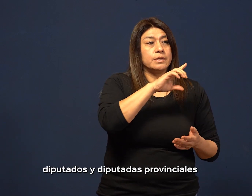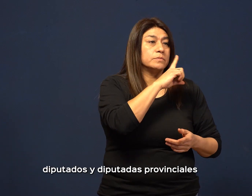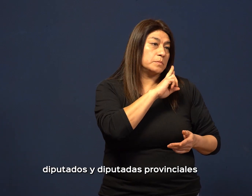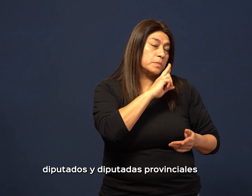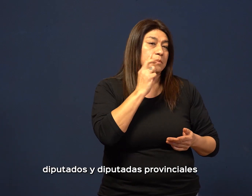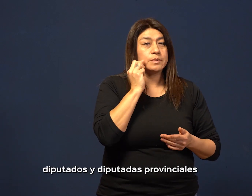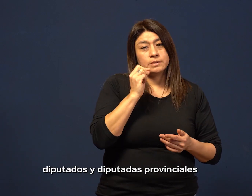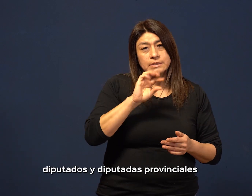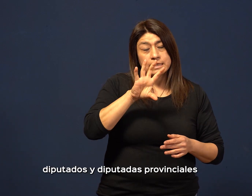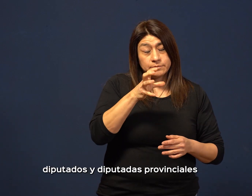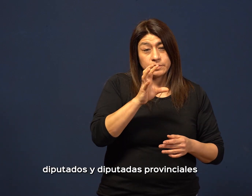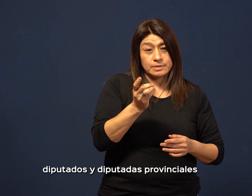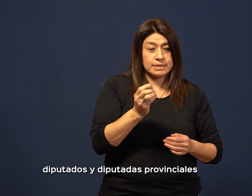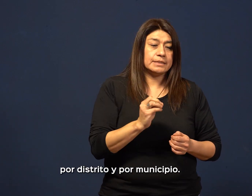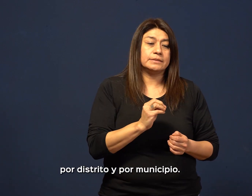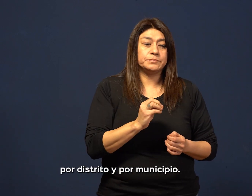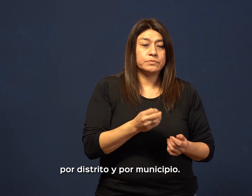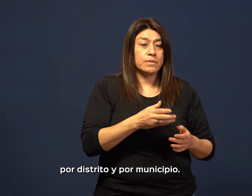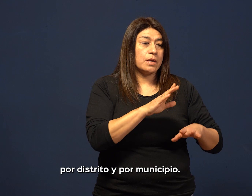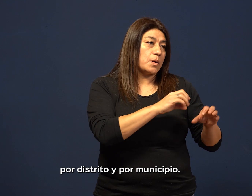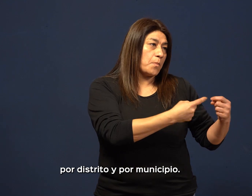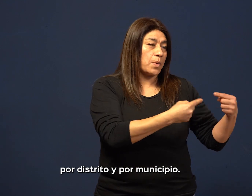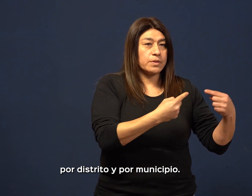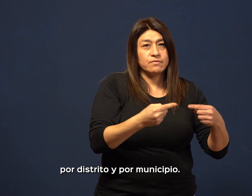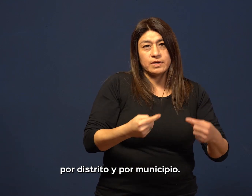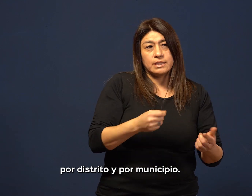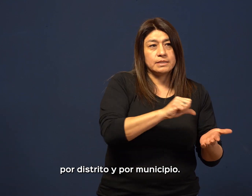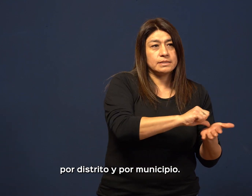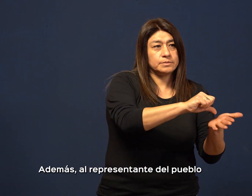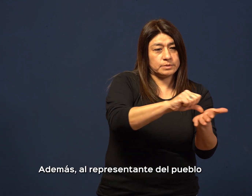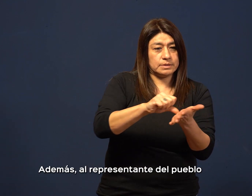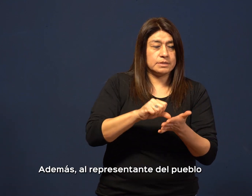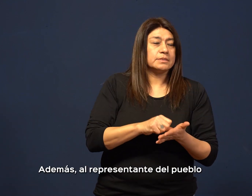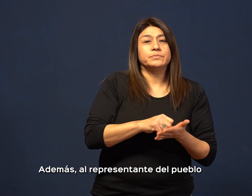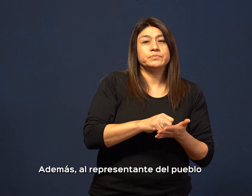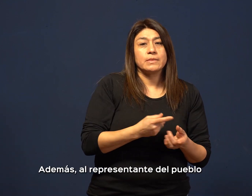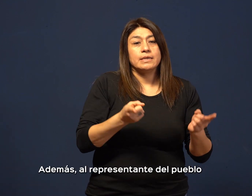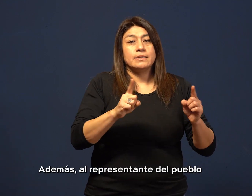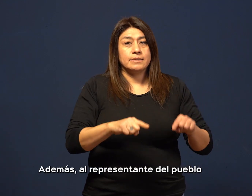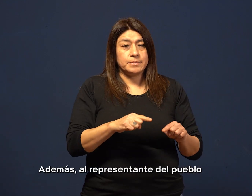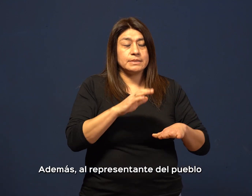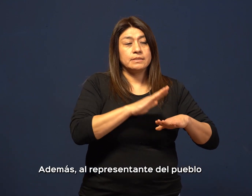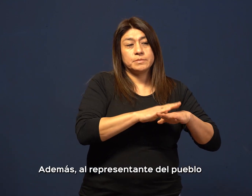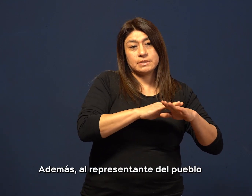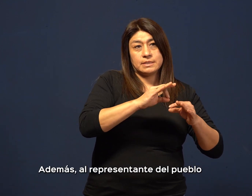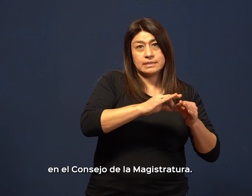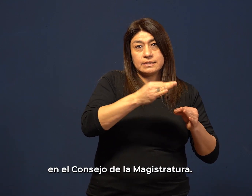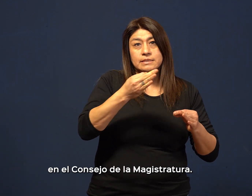diputadas provinciales, por distrito y por municipio. Además, al representante del pueblo en el